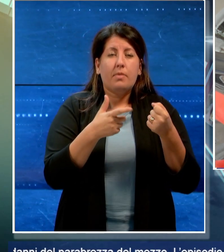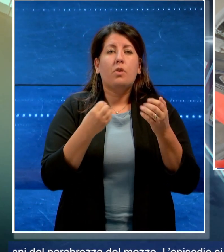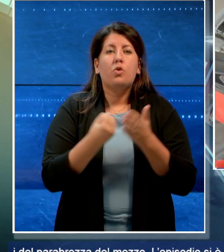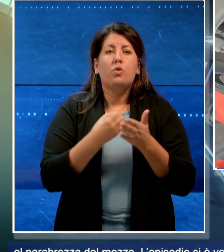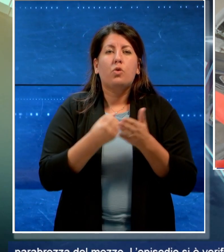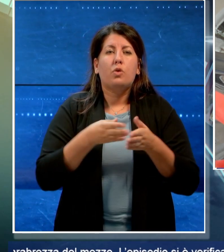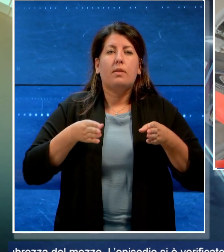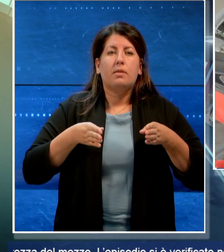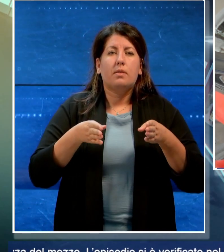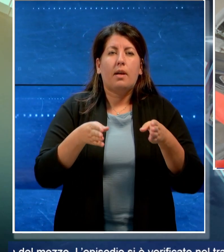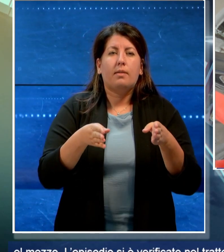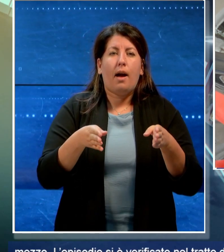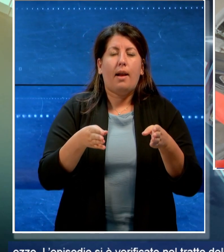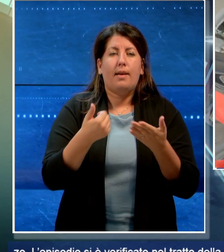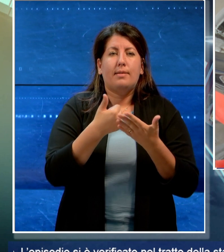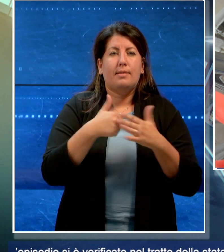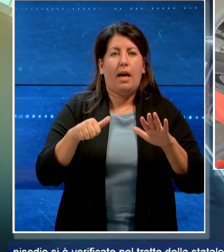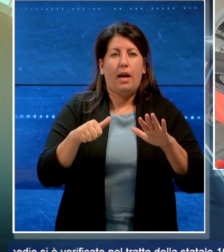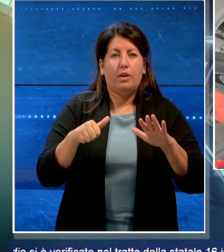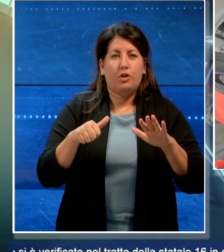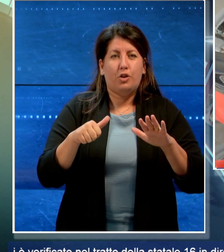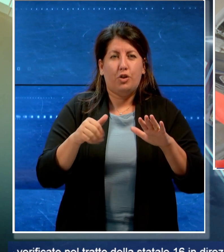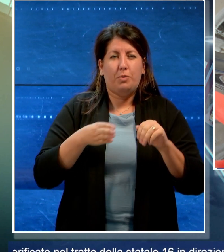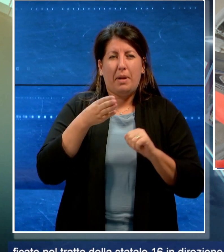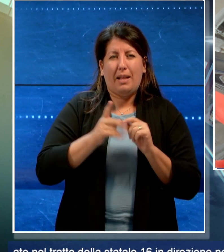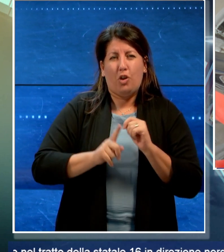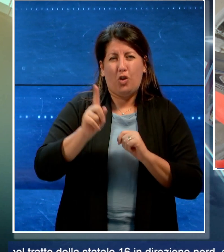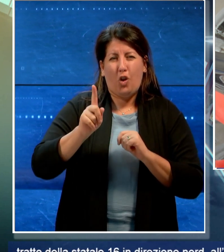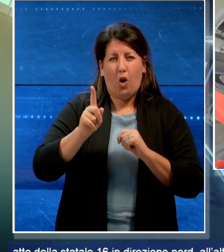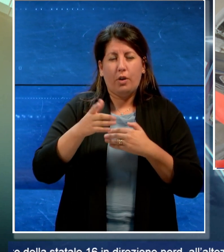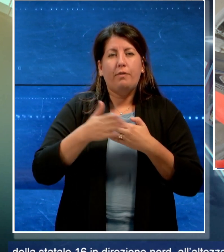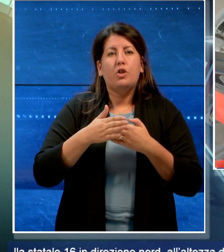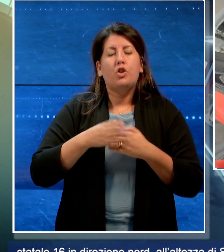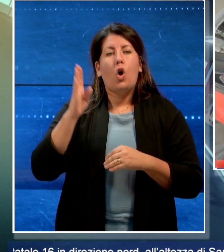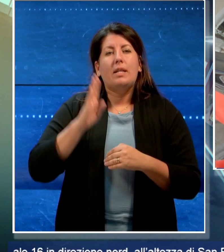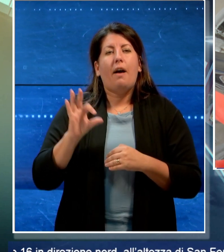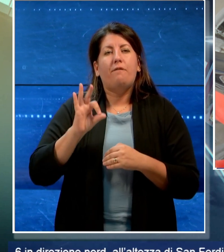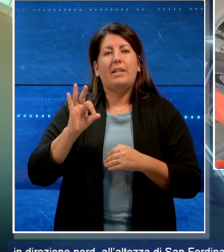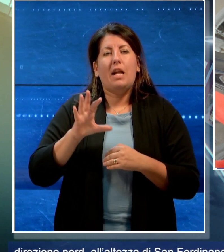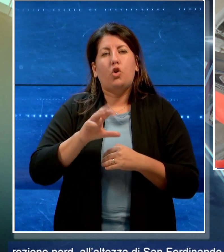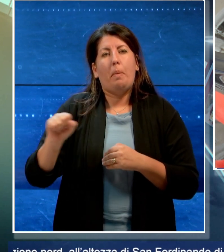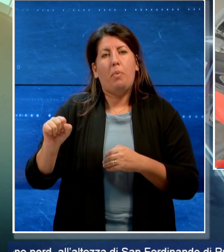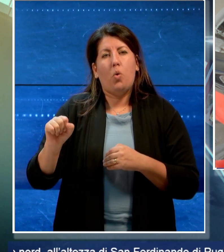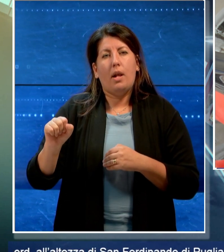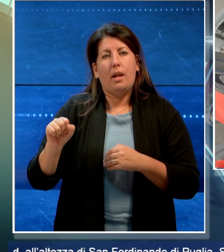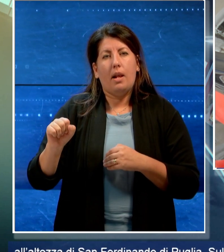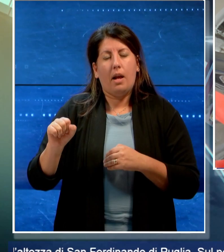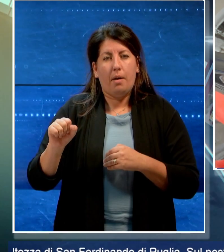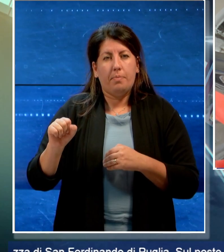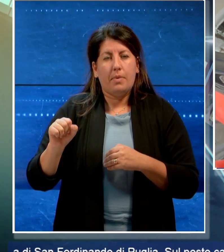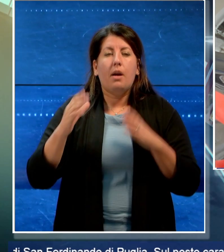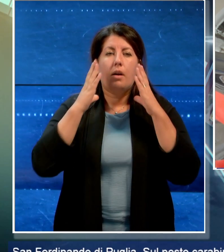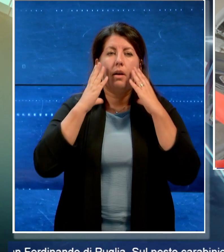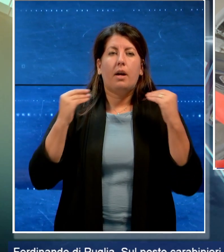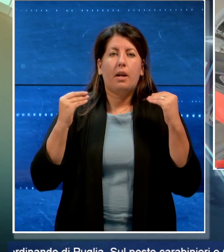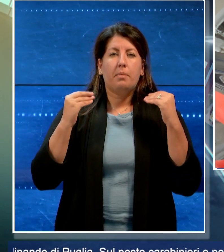tratto della Statale 16 in direzione nord all'altezza di San Ferdinando di Puglia. Sono intervenuti